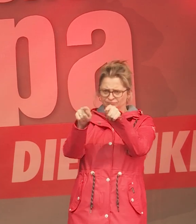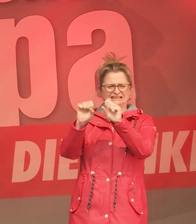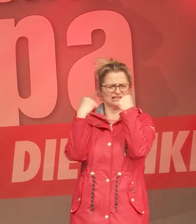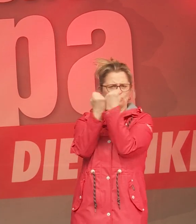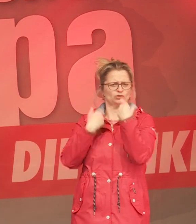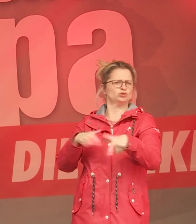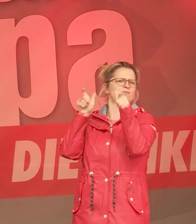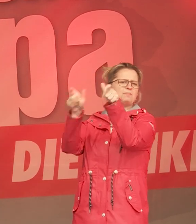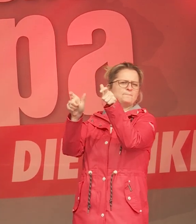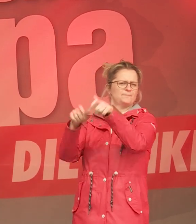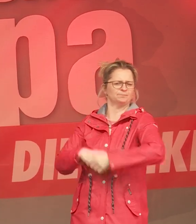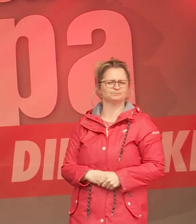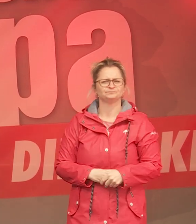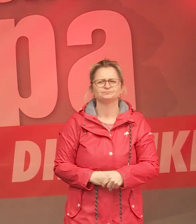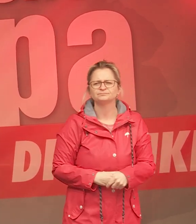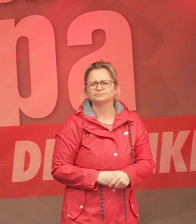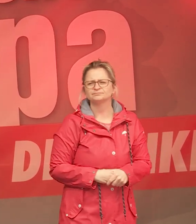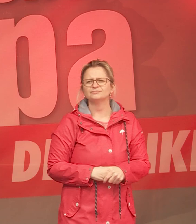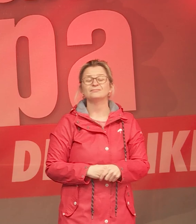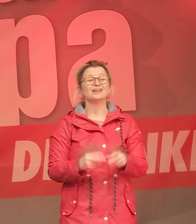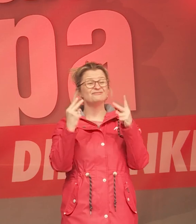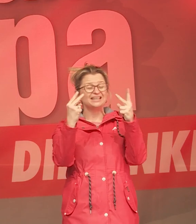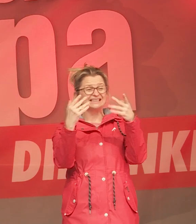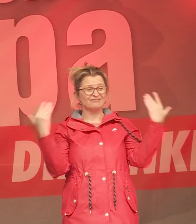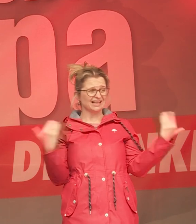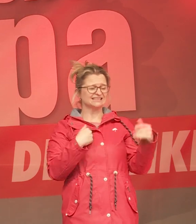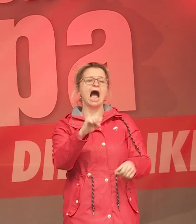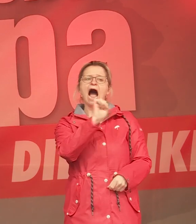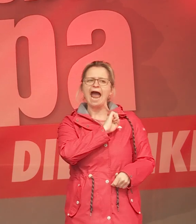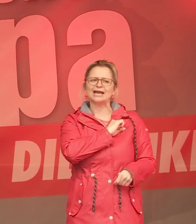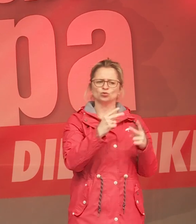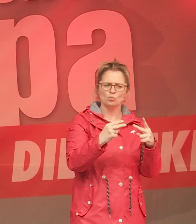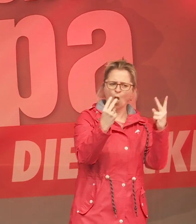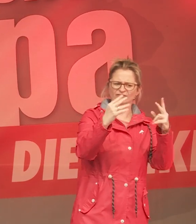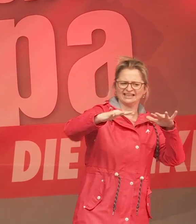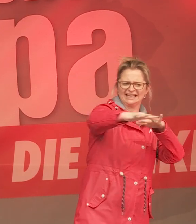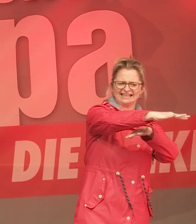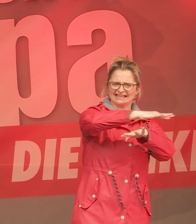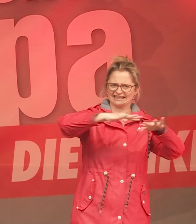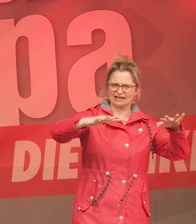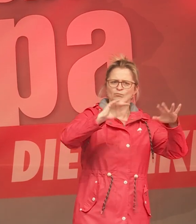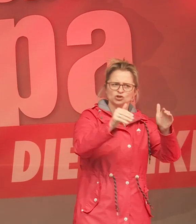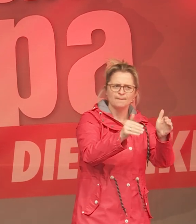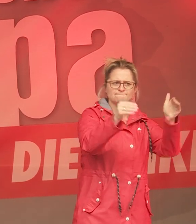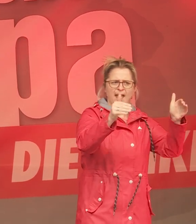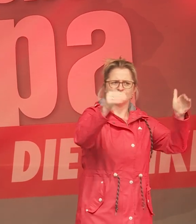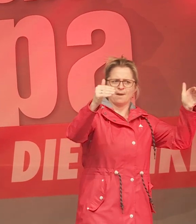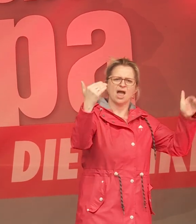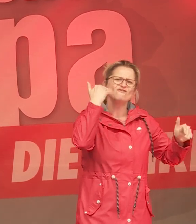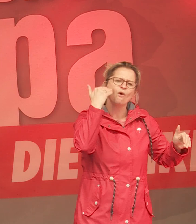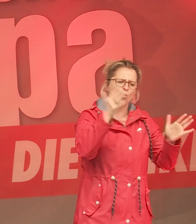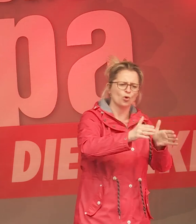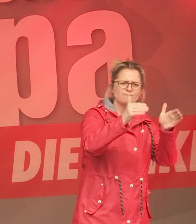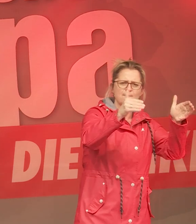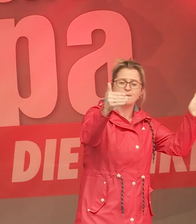Und wir müssen dringend öffentliches Eigentum an Wohnungen aufbauen. Man sieht das am